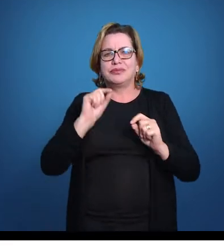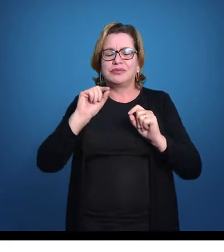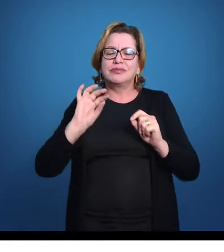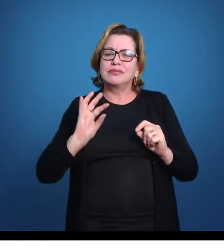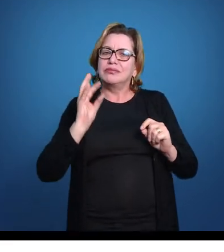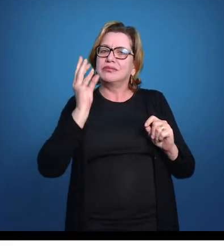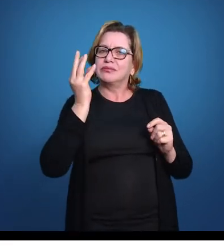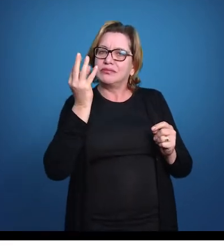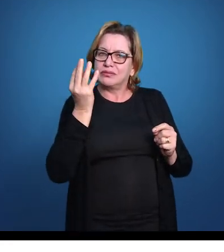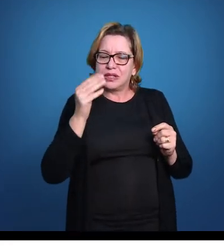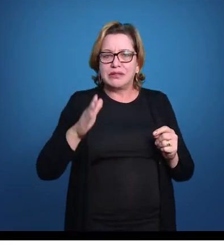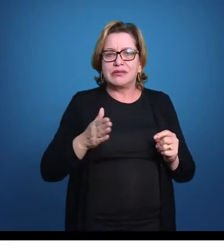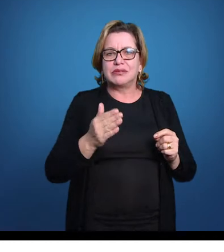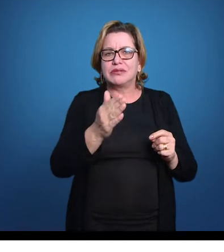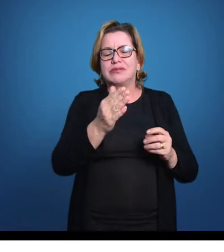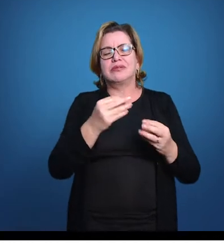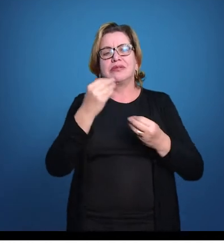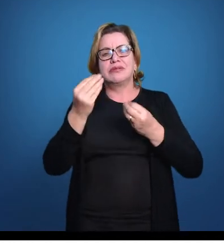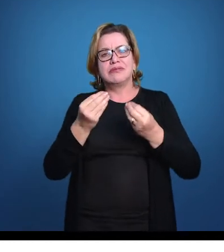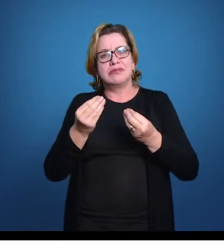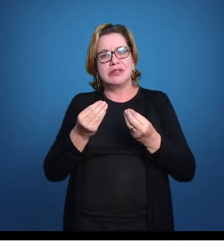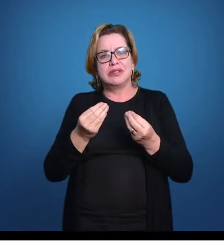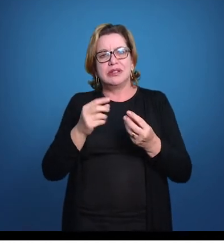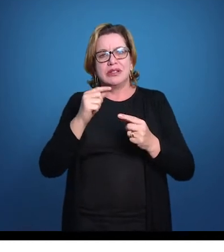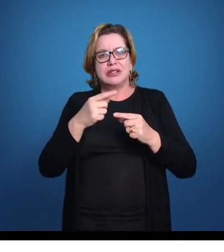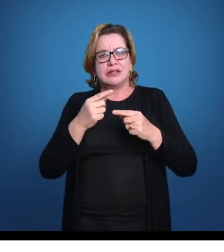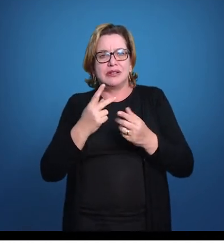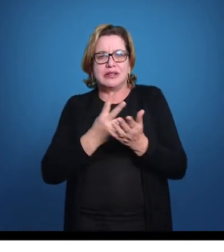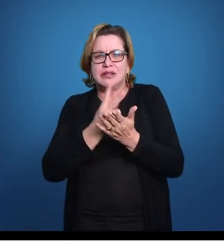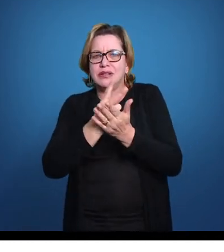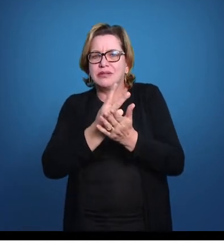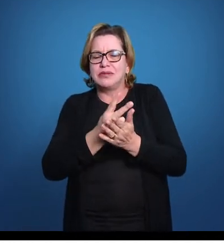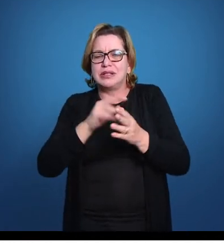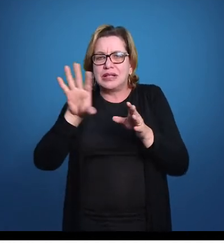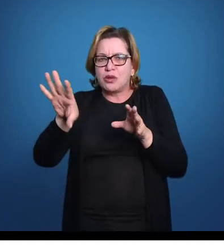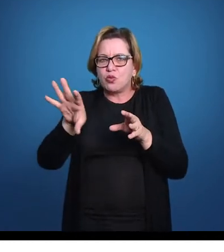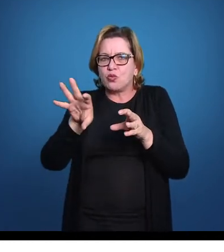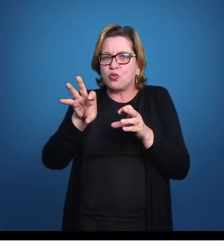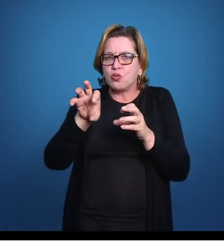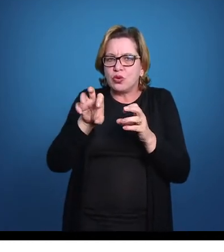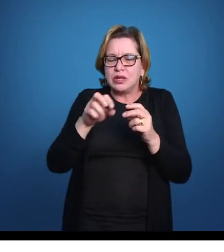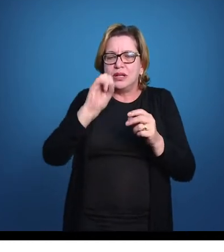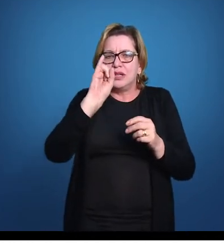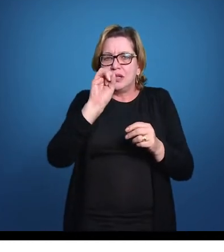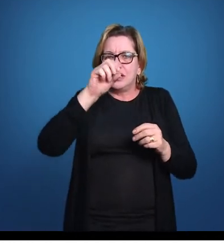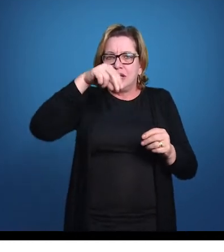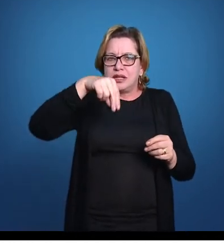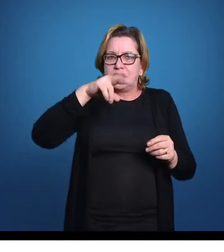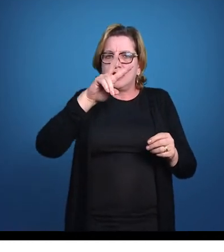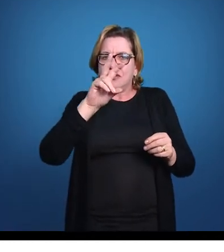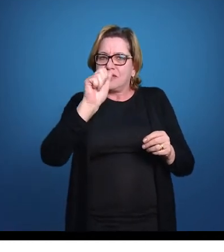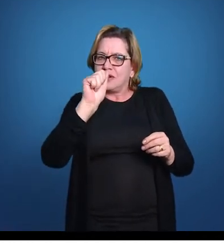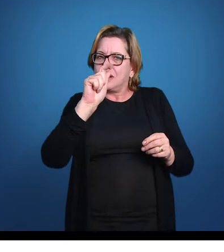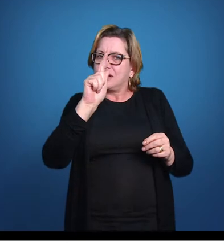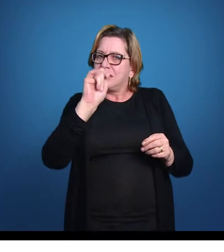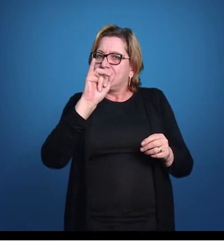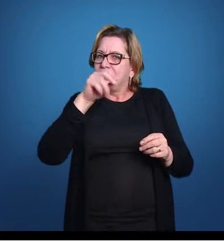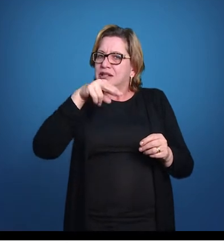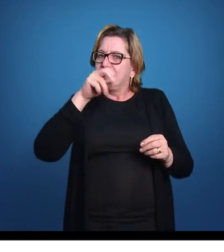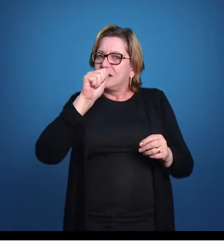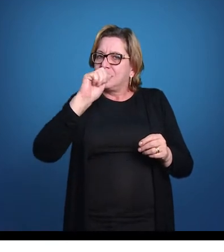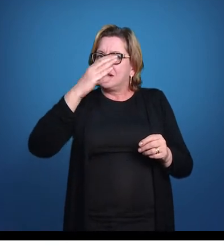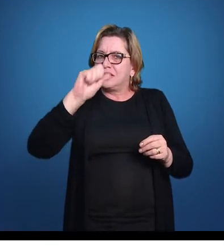que acontece aqui nos nossos peixes é que, embriologicamente, aparece uma invaginação, aparecem duas, uma regride e a outra